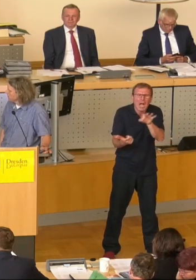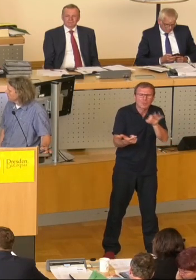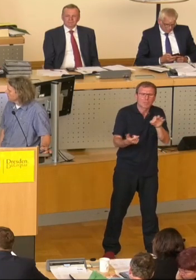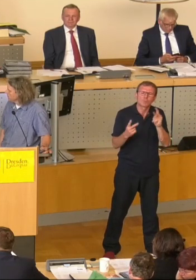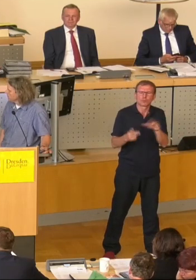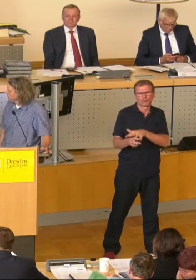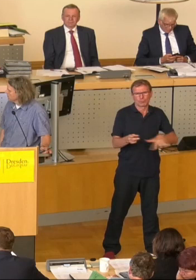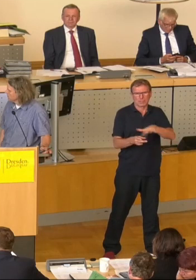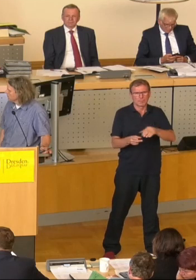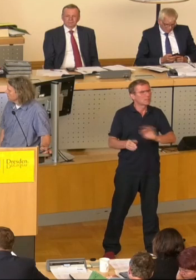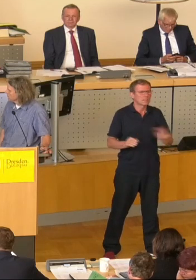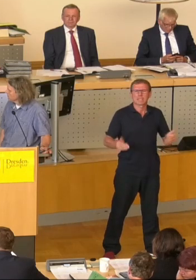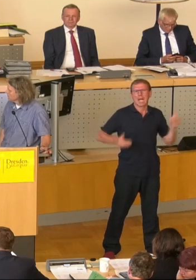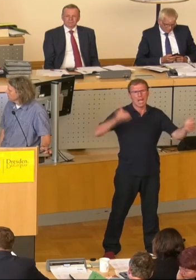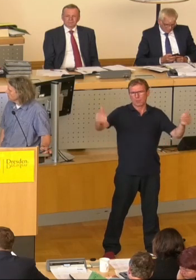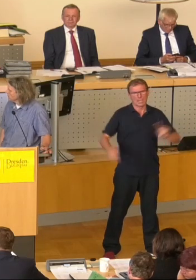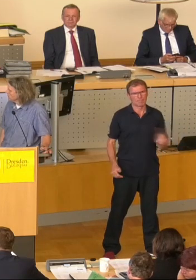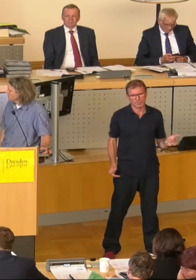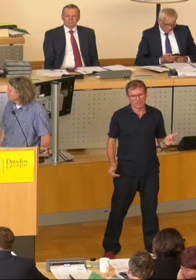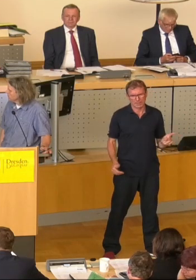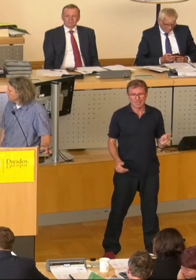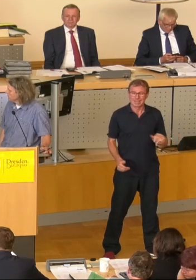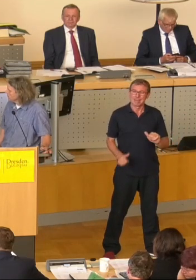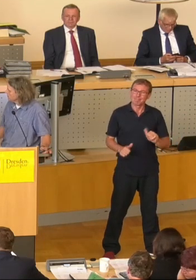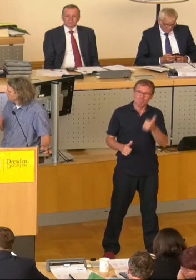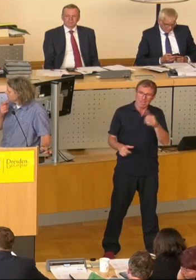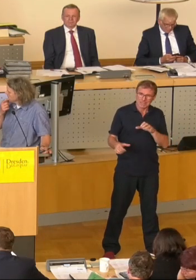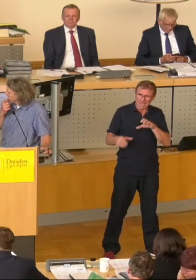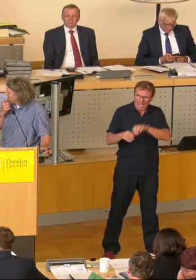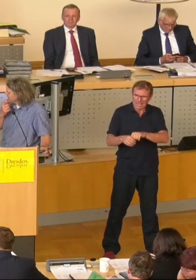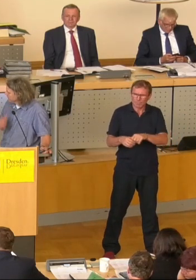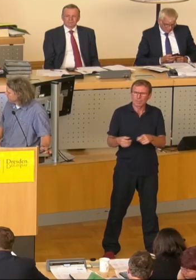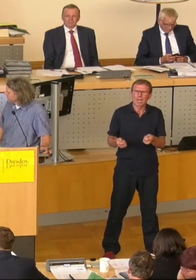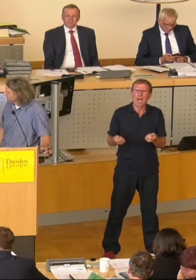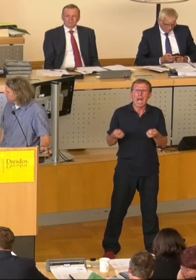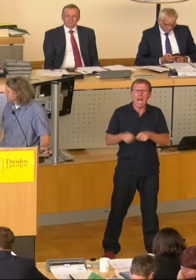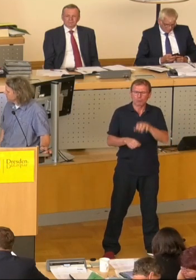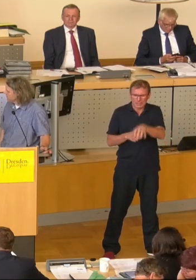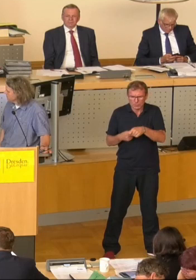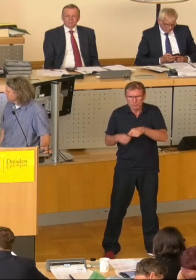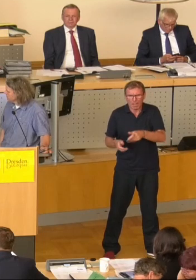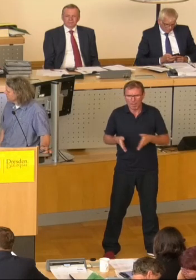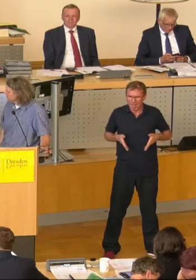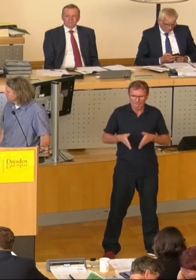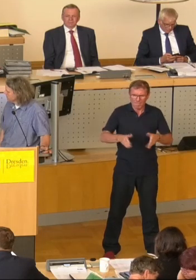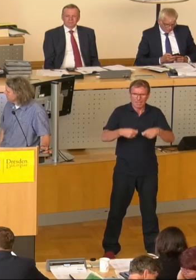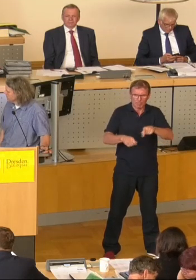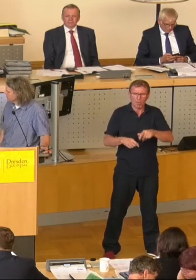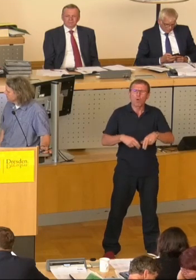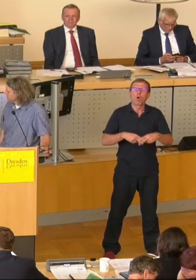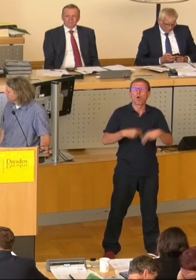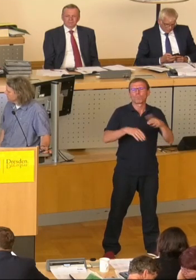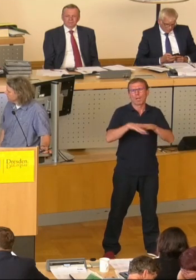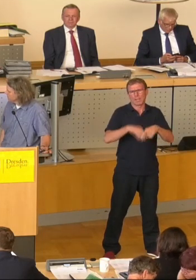Stadtgebiet selber realisiert. Die häufigsten und größten Eingriffe wie Erschließungsbauten oder Verkehrswegebauten werden von der öffentlichen Hand